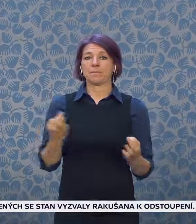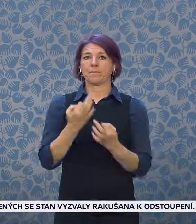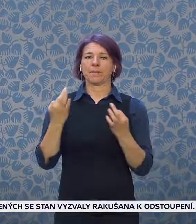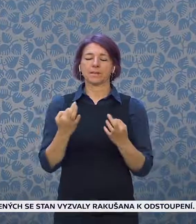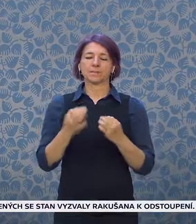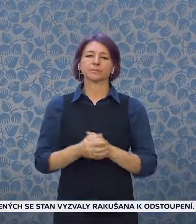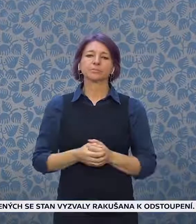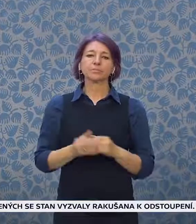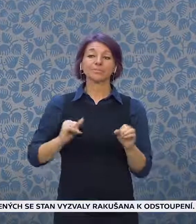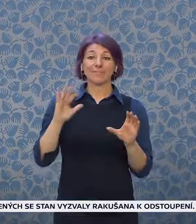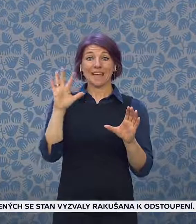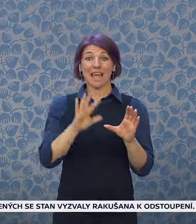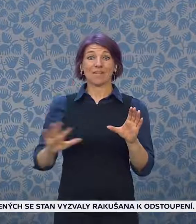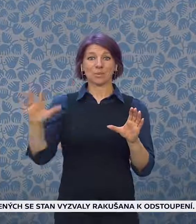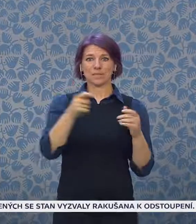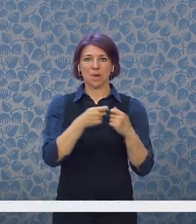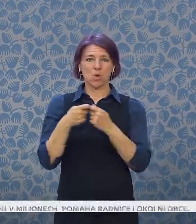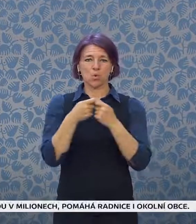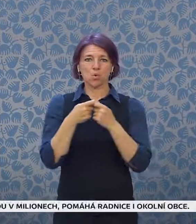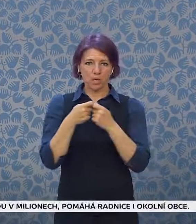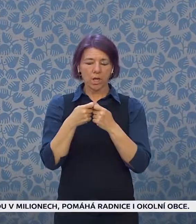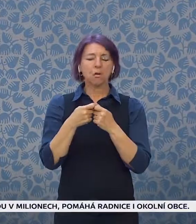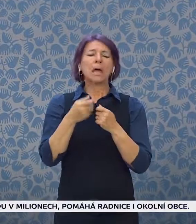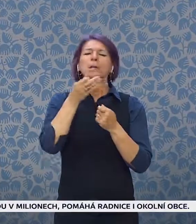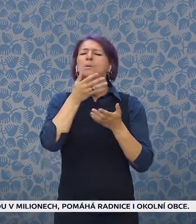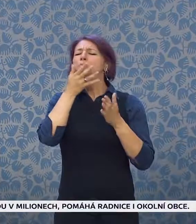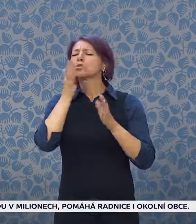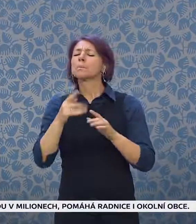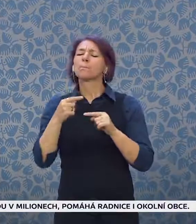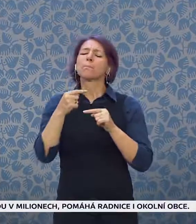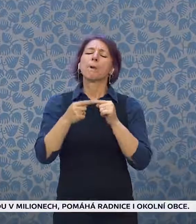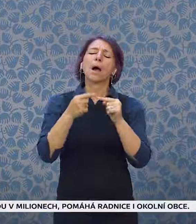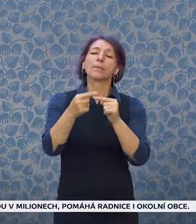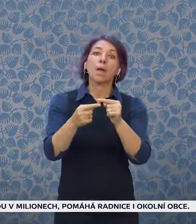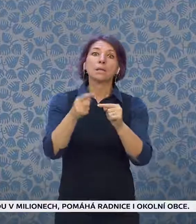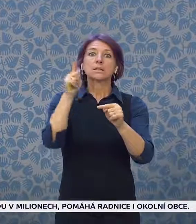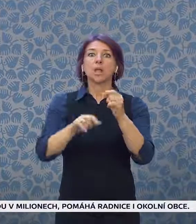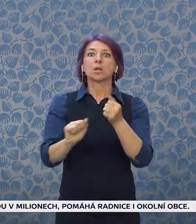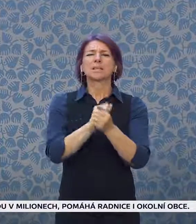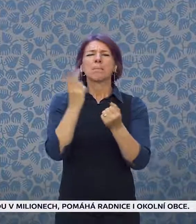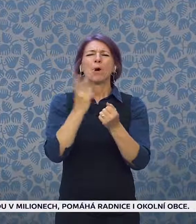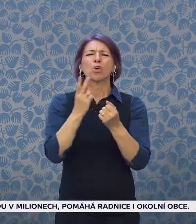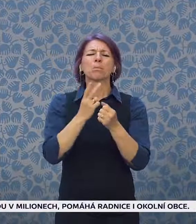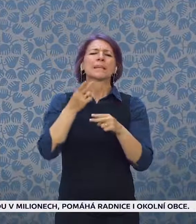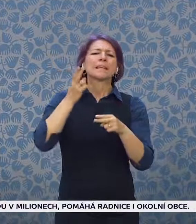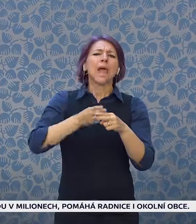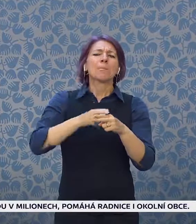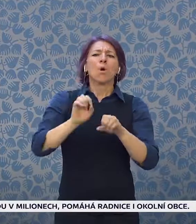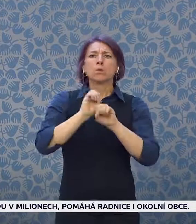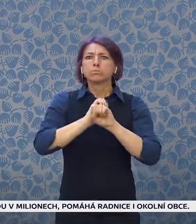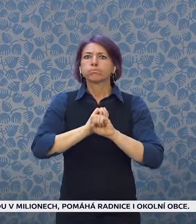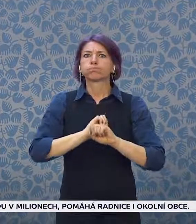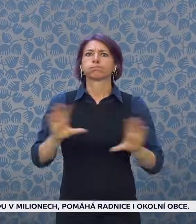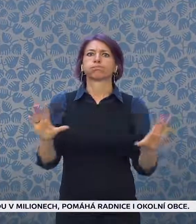také ta odolnost by nám měla pomoci lépe zvládat budoucí pandemie. Proto třeba hovoříme teď také o unii